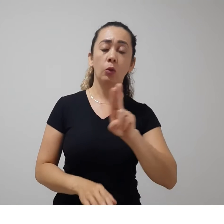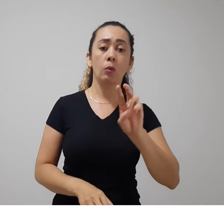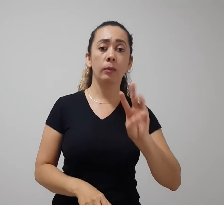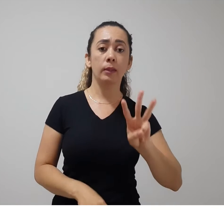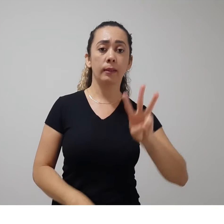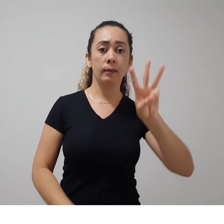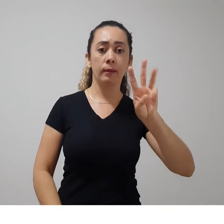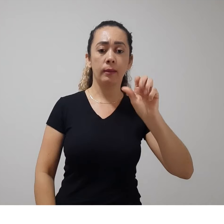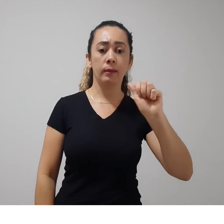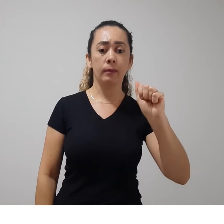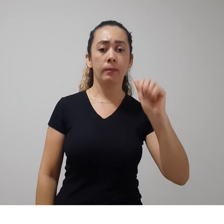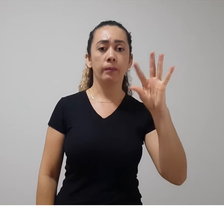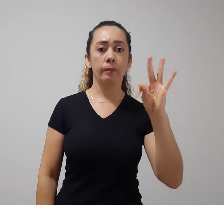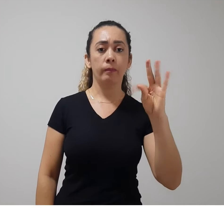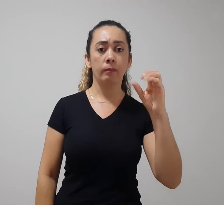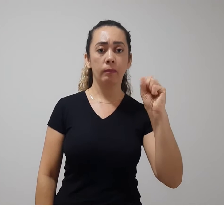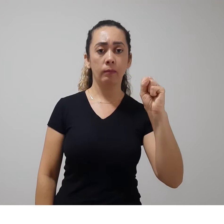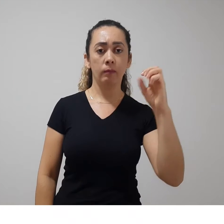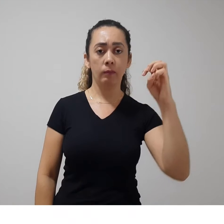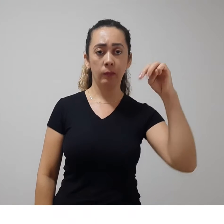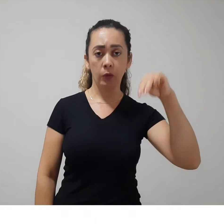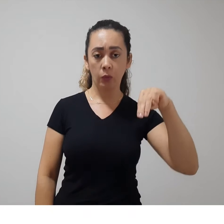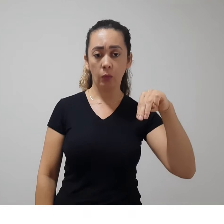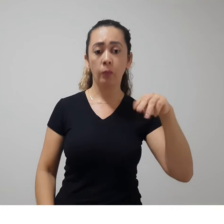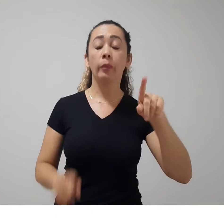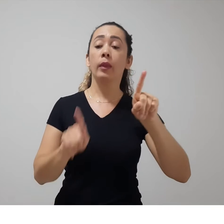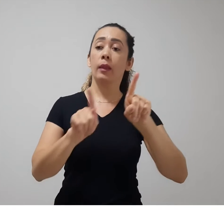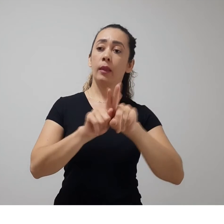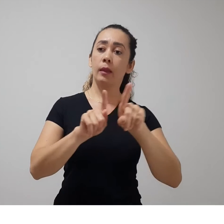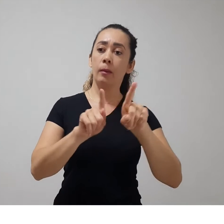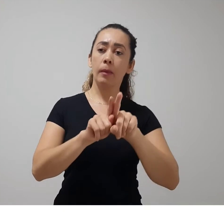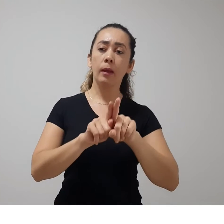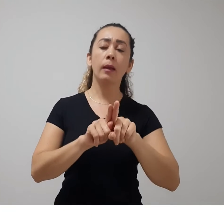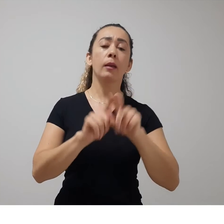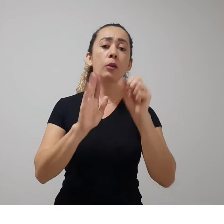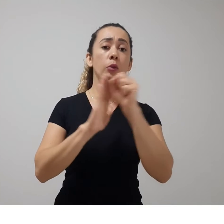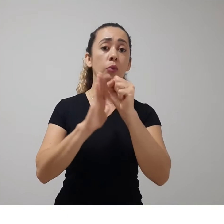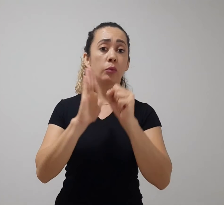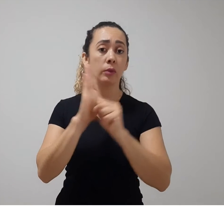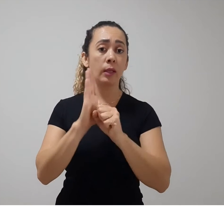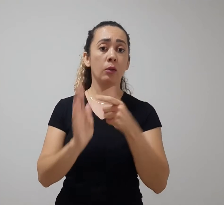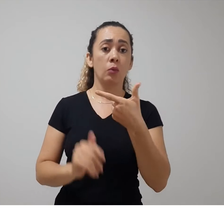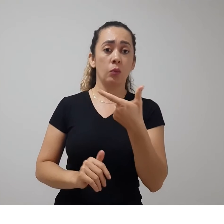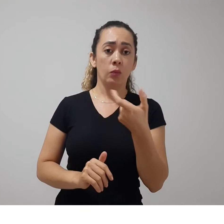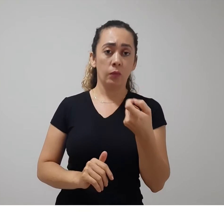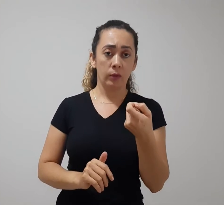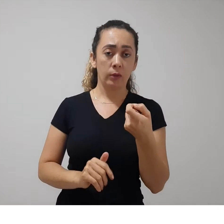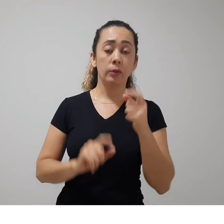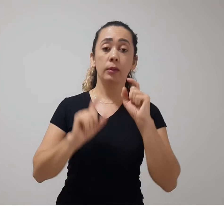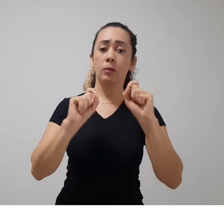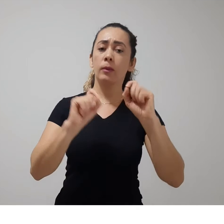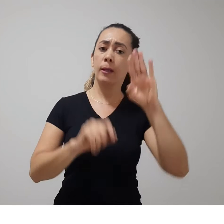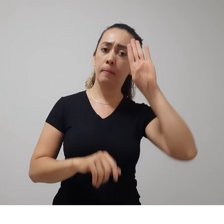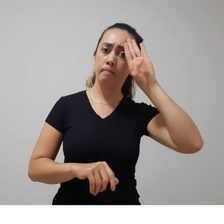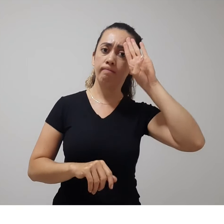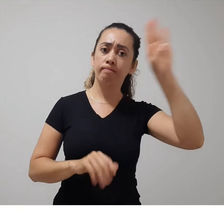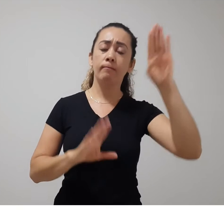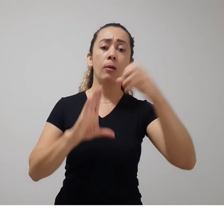de 20 até a década de 50, no século 20. E o behaviorista tinha como uma das principais características a